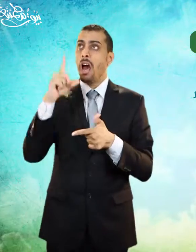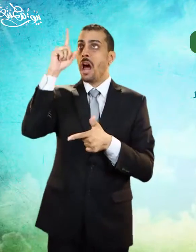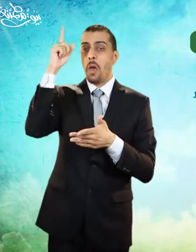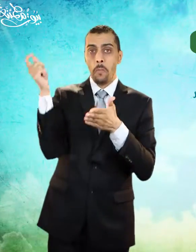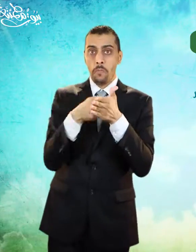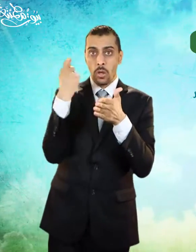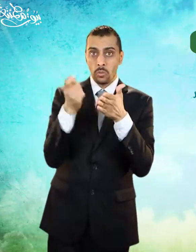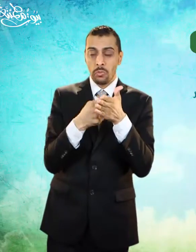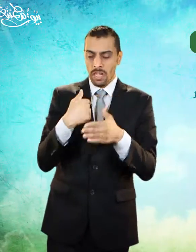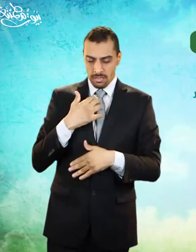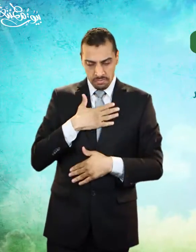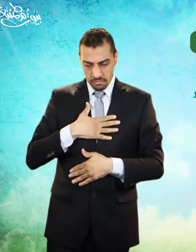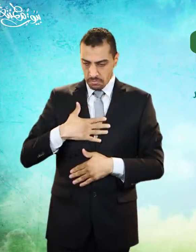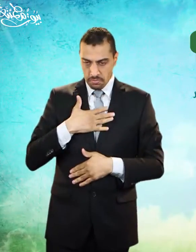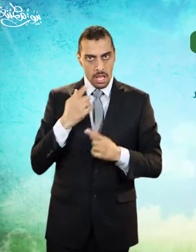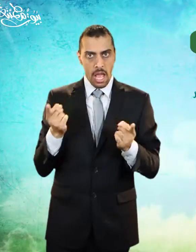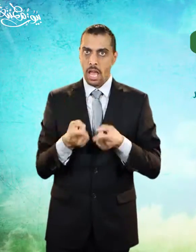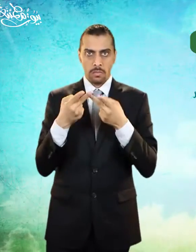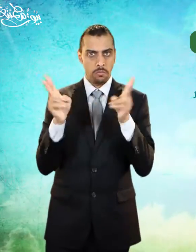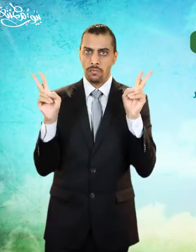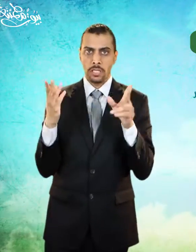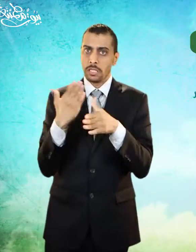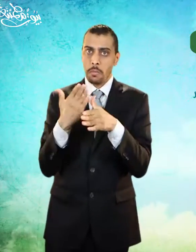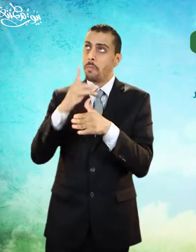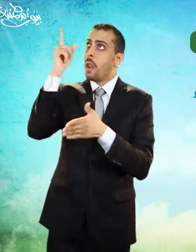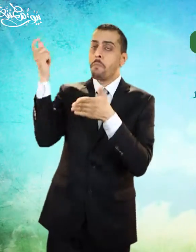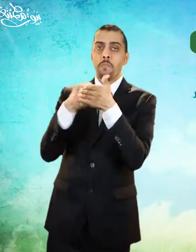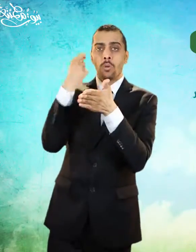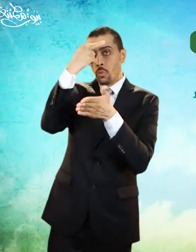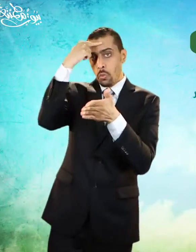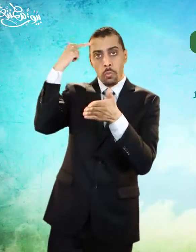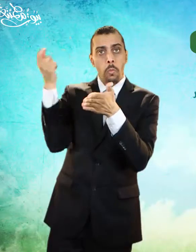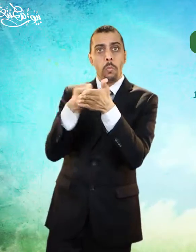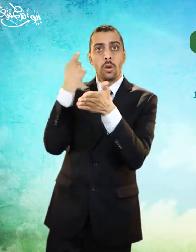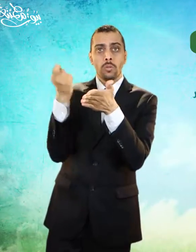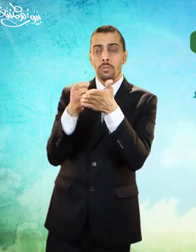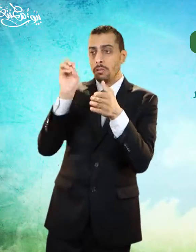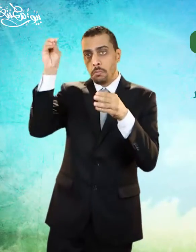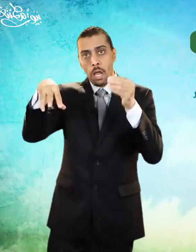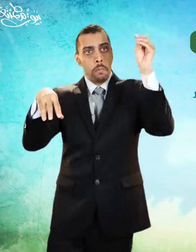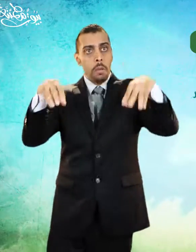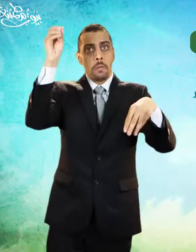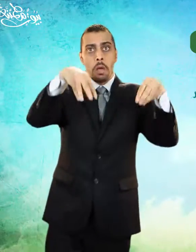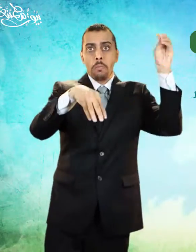بقضاء الله وقدره والتسليم لحكمه فهو الذي يعطي النعم